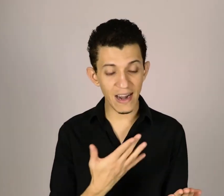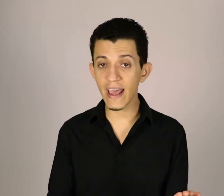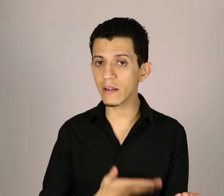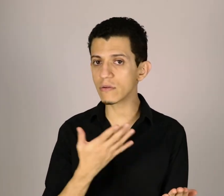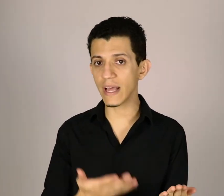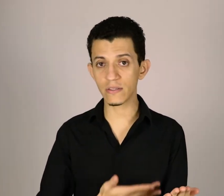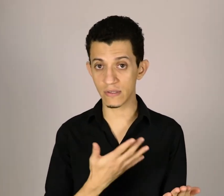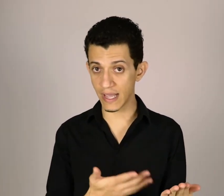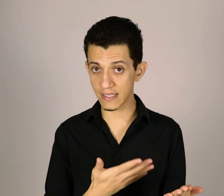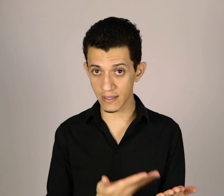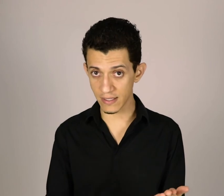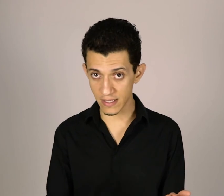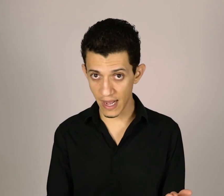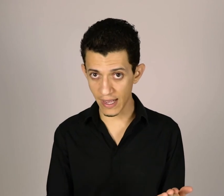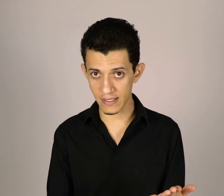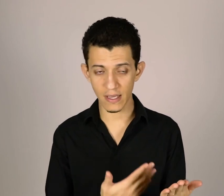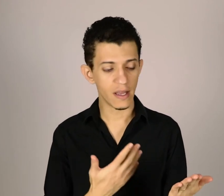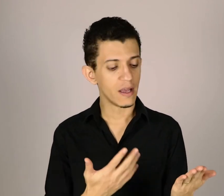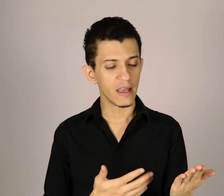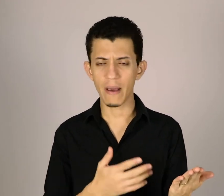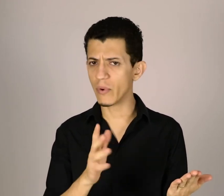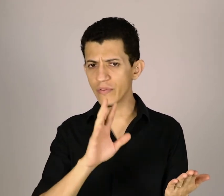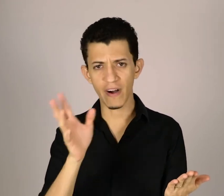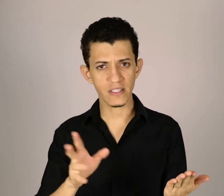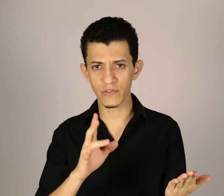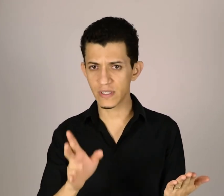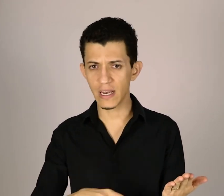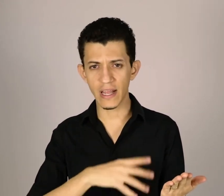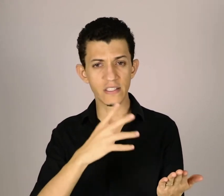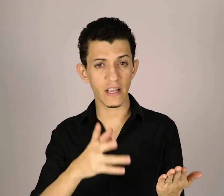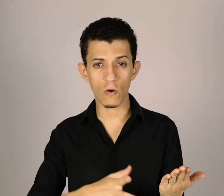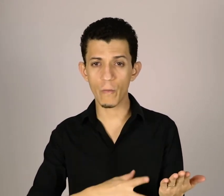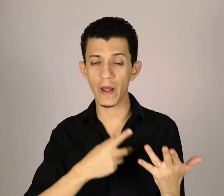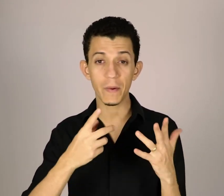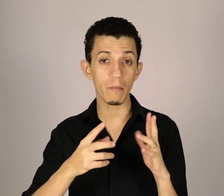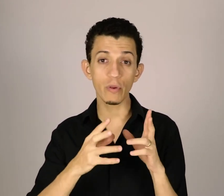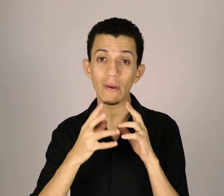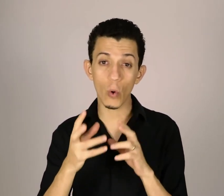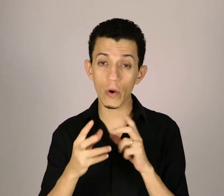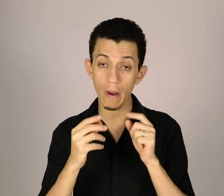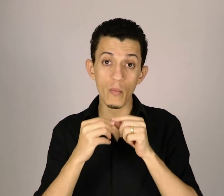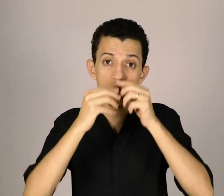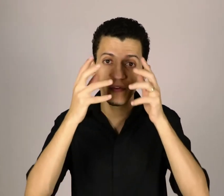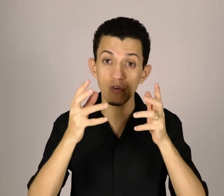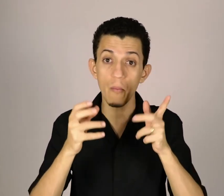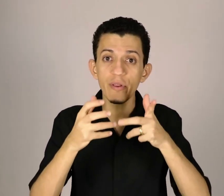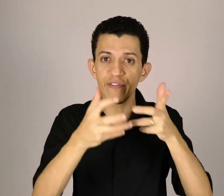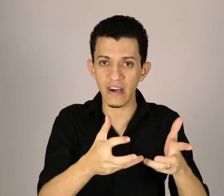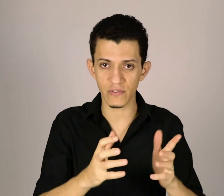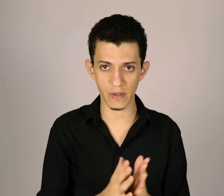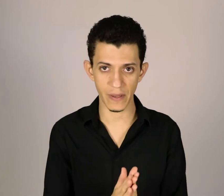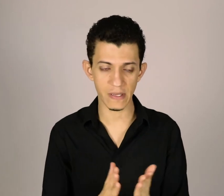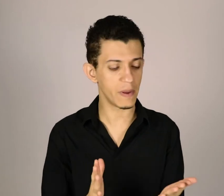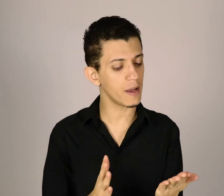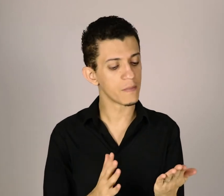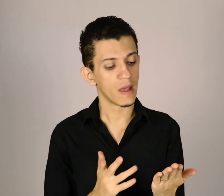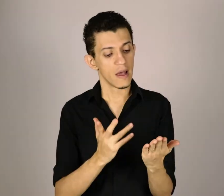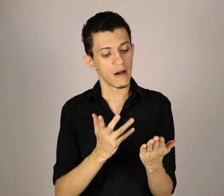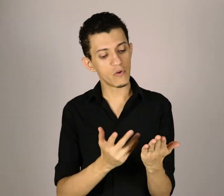lendo textos em escrita de sinais, e é muito fácil de você ir lendo, você ir acompanhando, porque é muito icônico, é muito visual, muito fácil de você perceber, você